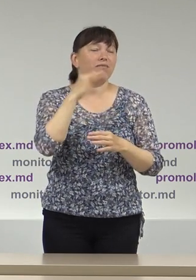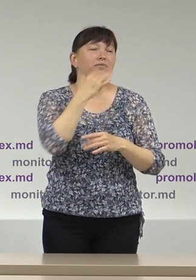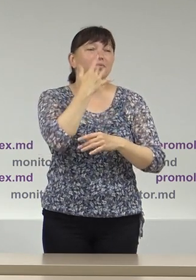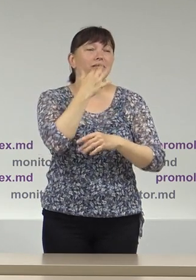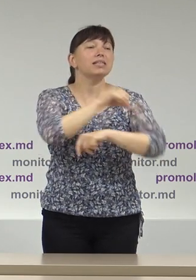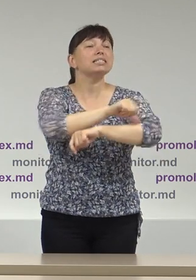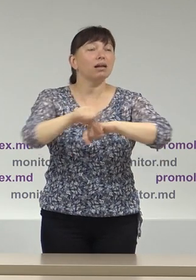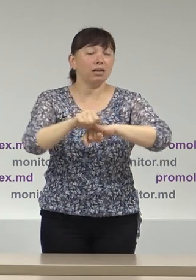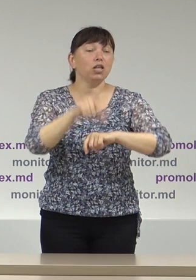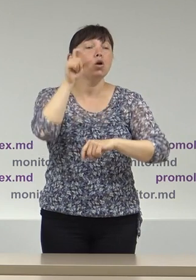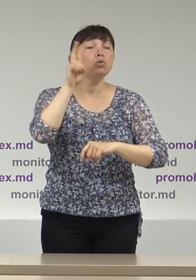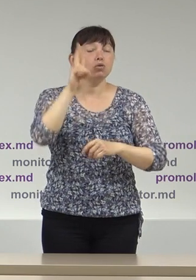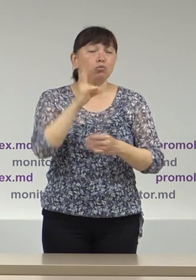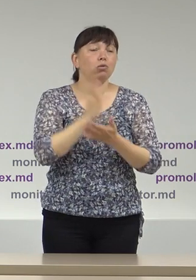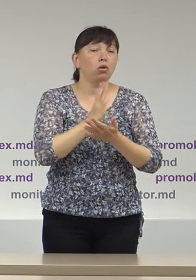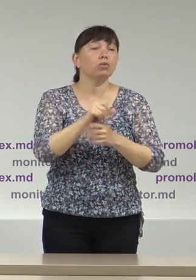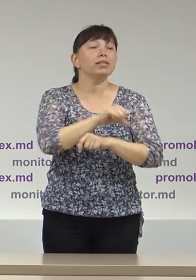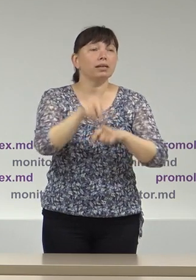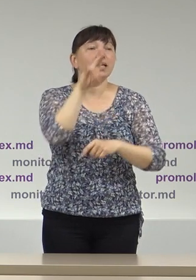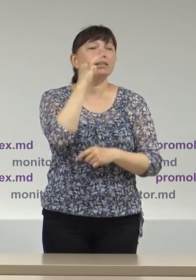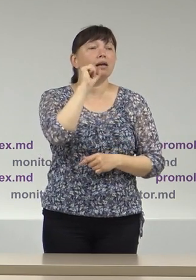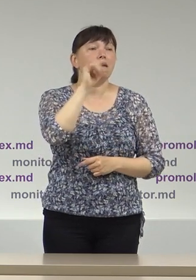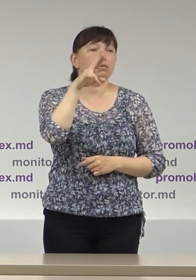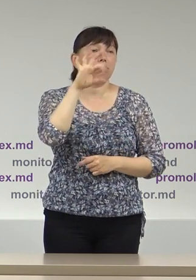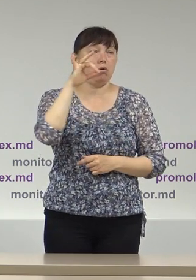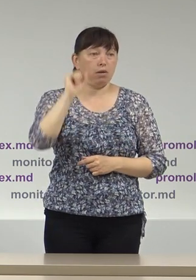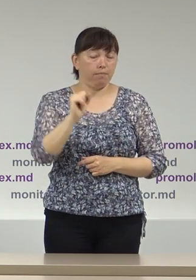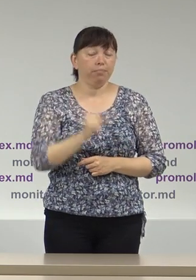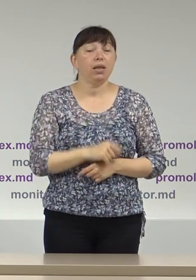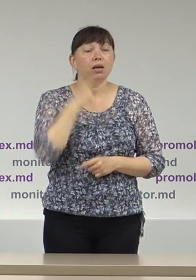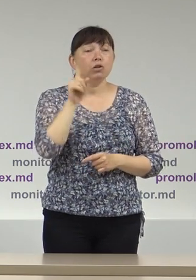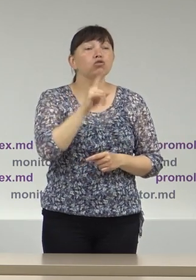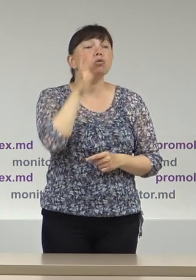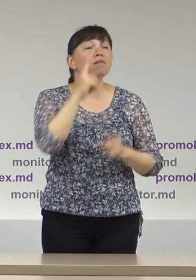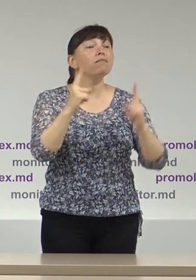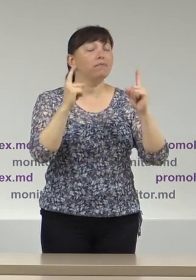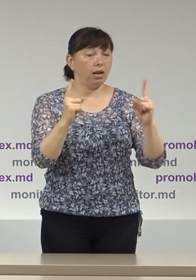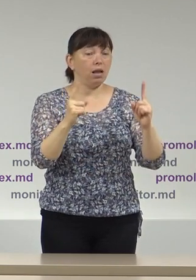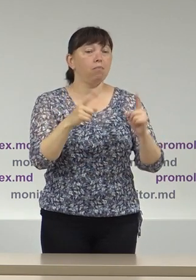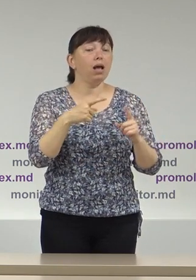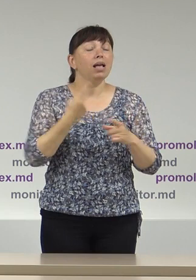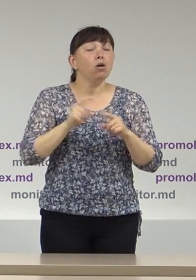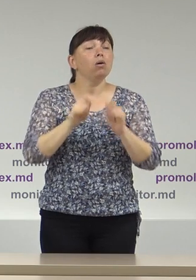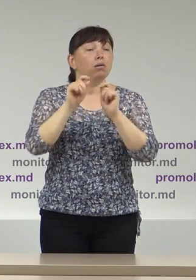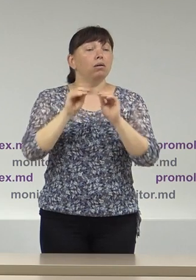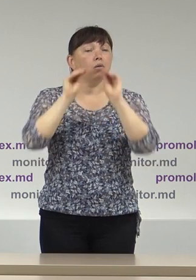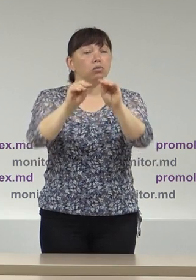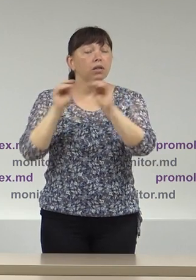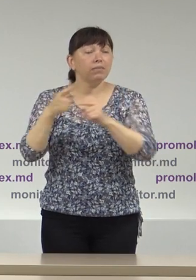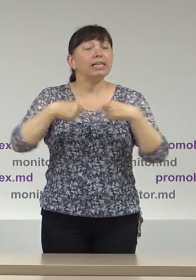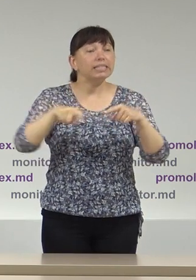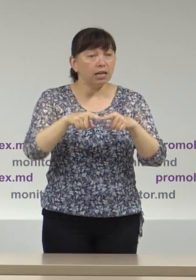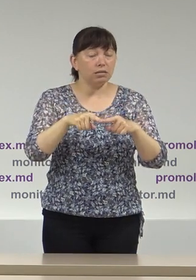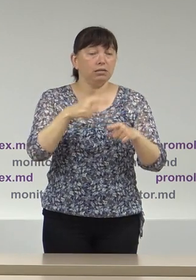sau pentru cetățenii care se află peste cotare. Reamintim că terminul limită pentru constituirea secțiilor de votare, inclusiv acelor de peste